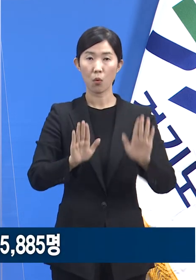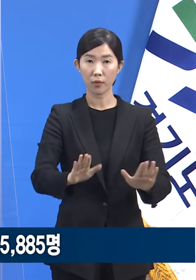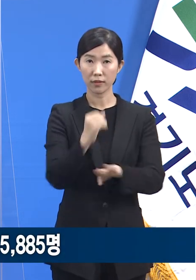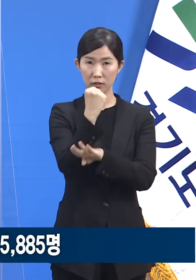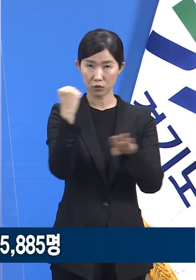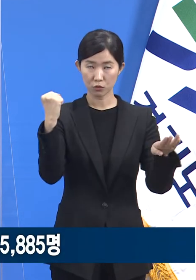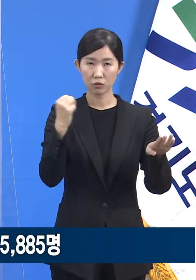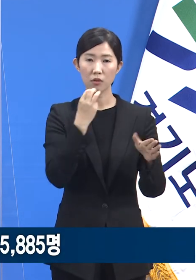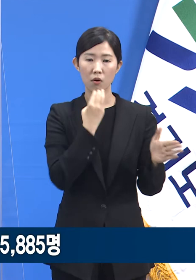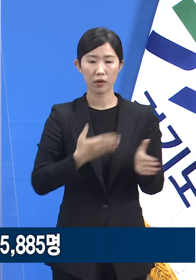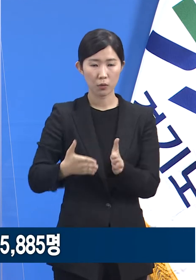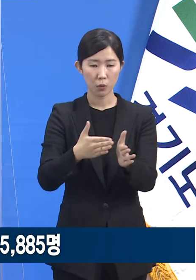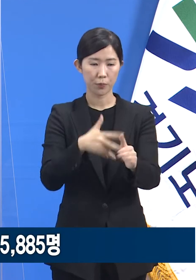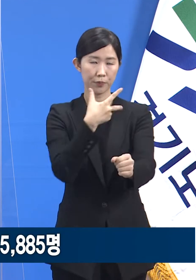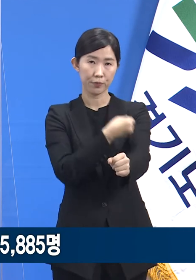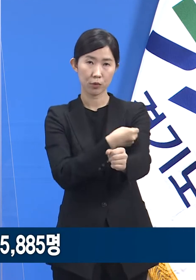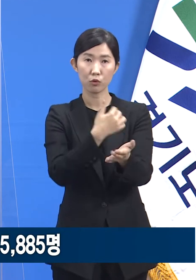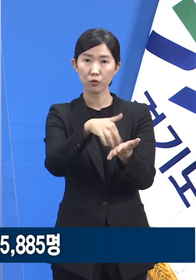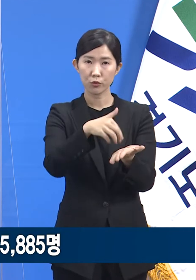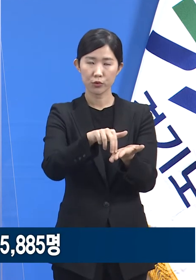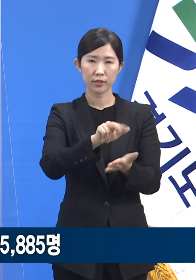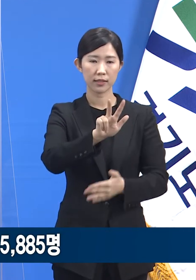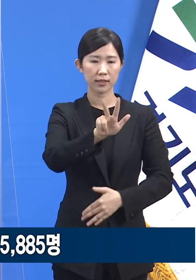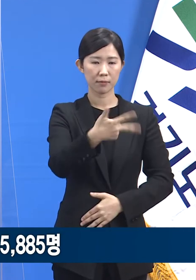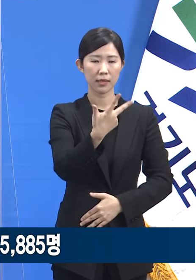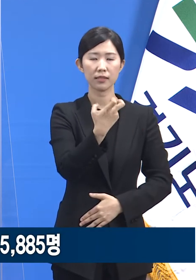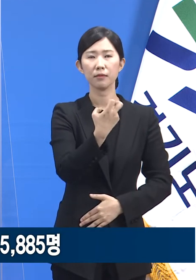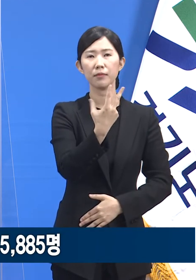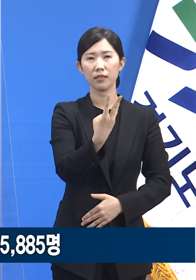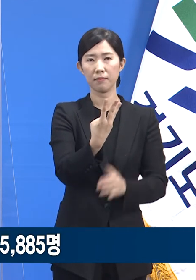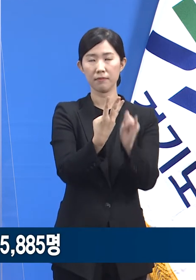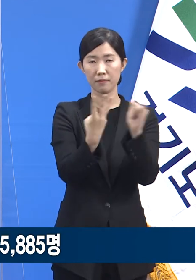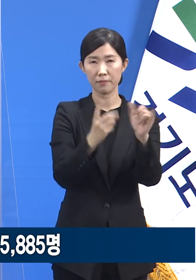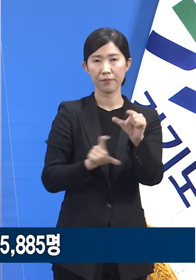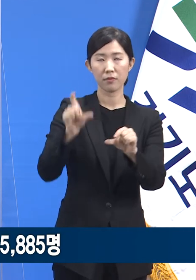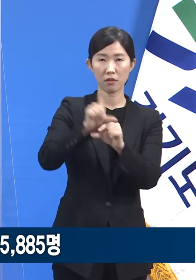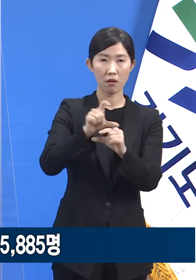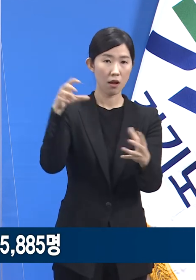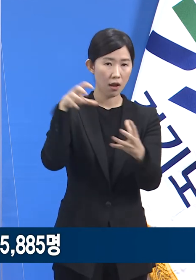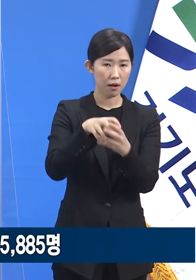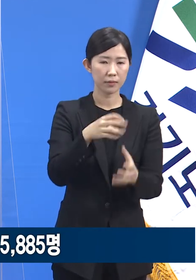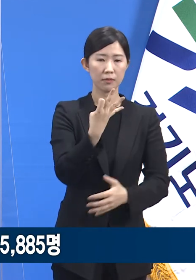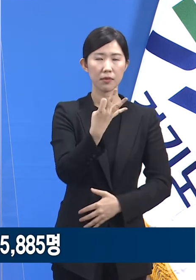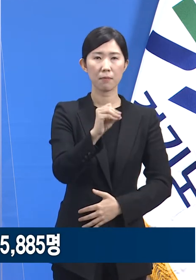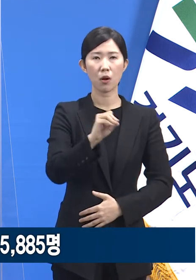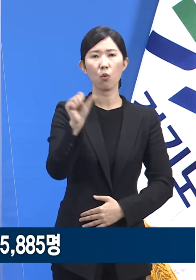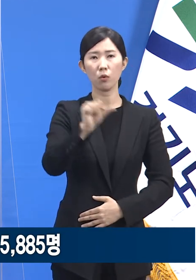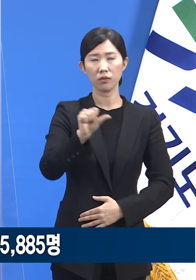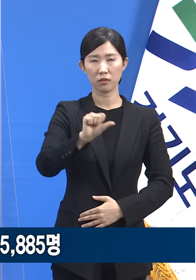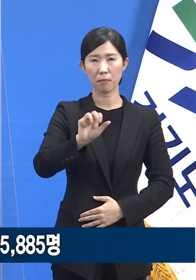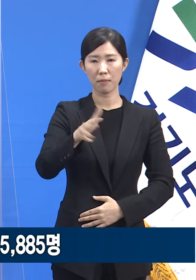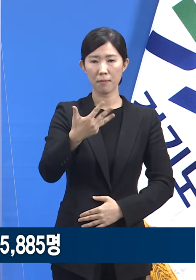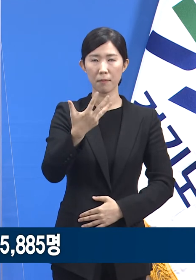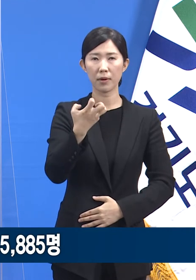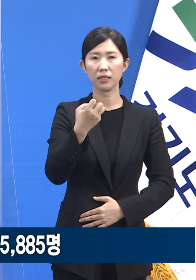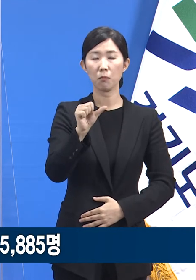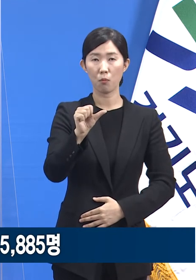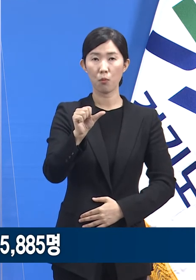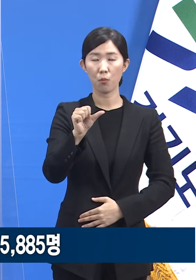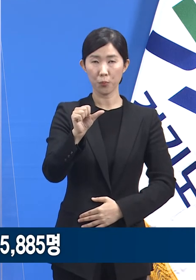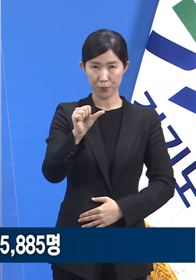예방접종자 수는 773명이 증가한 총 14만 5,885명으로